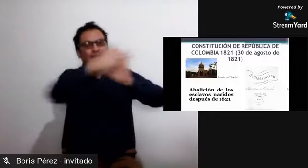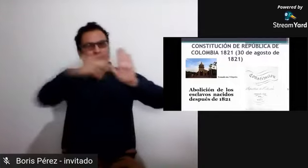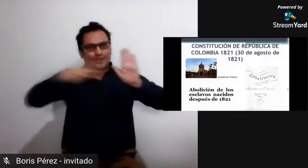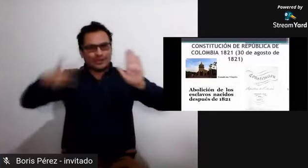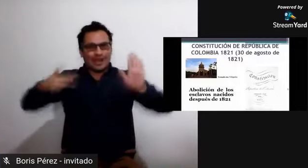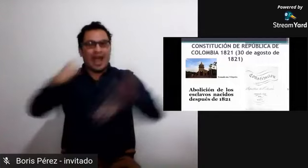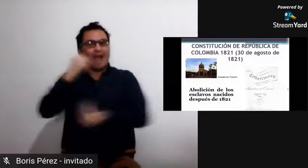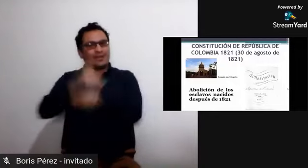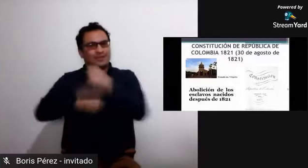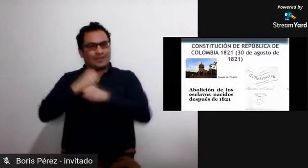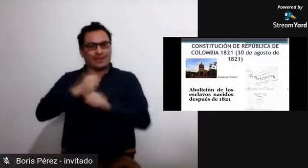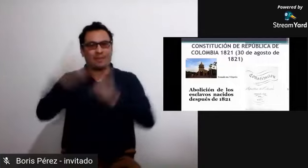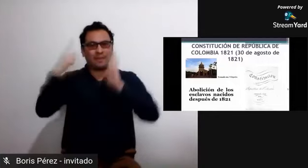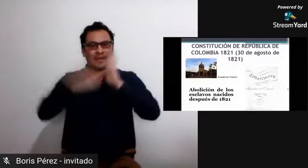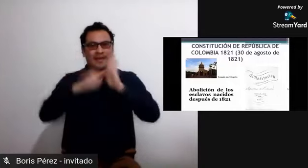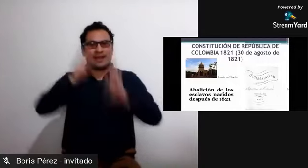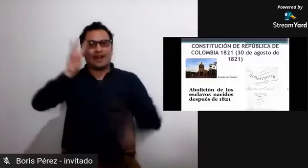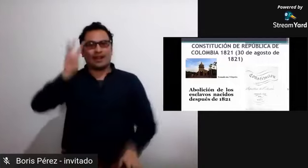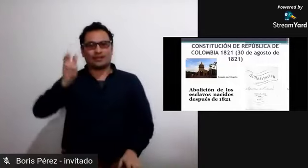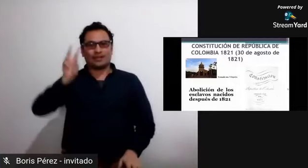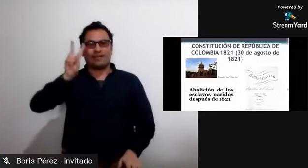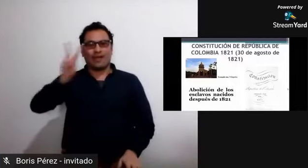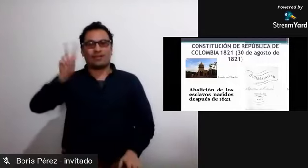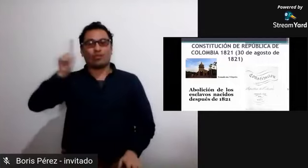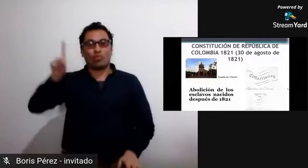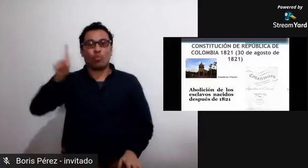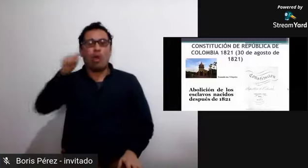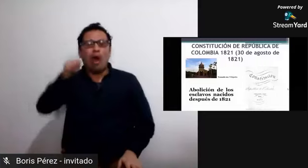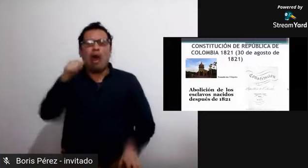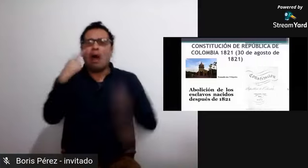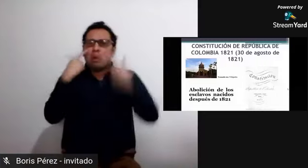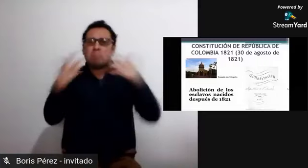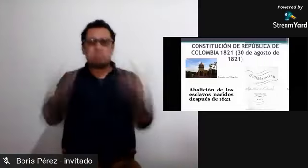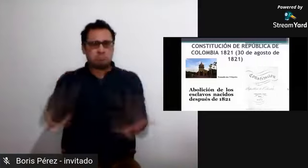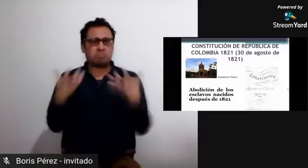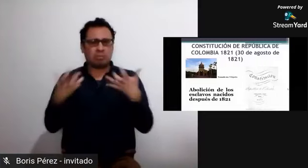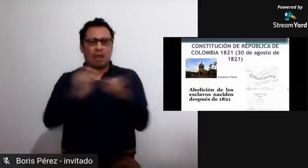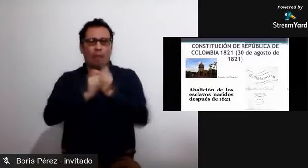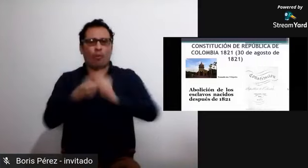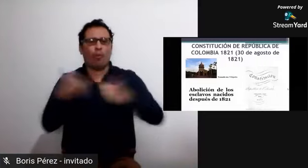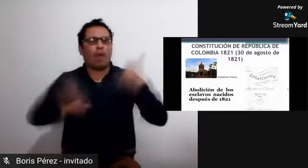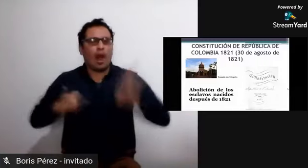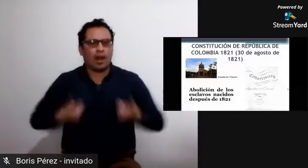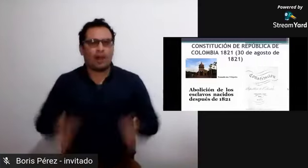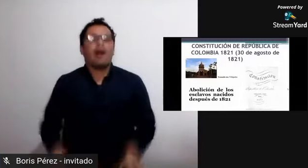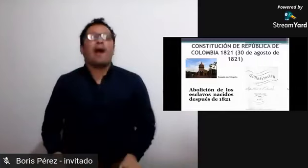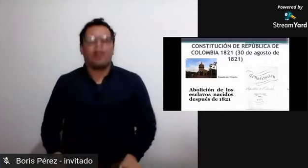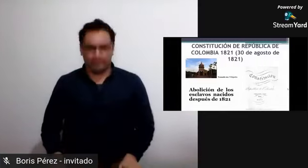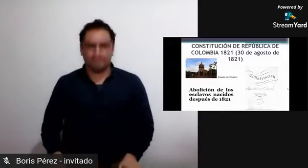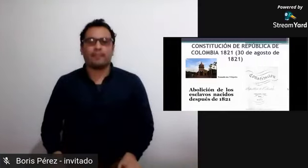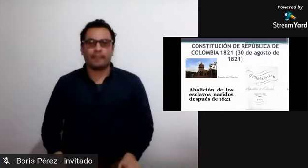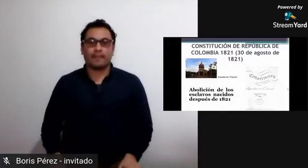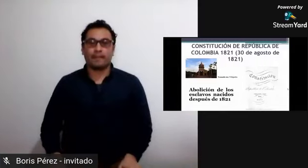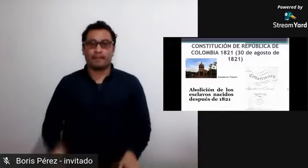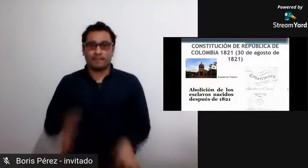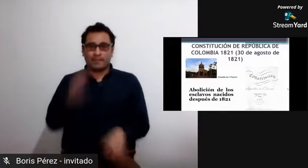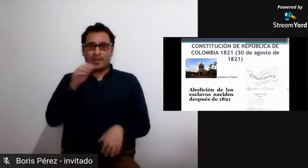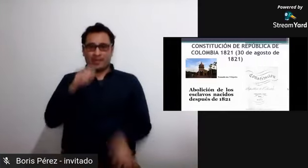entonces se convoque a el territorio que comprendía no solo Colombia, sino también